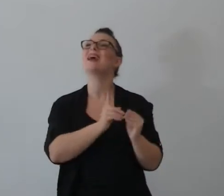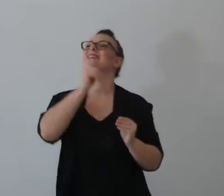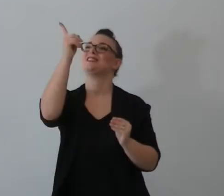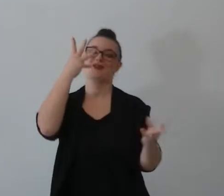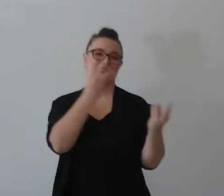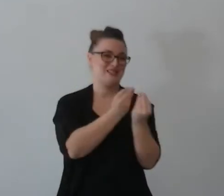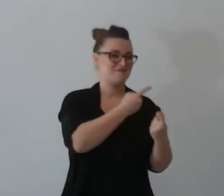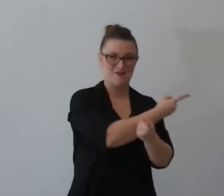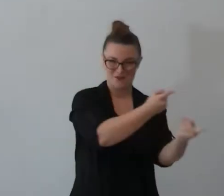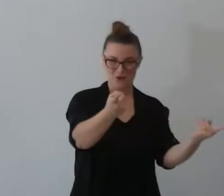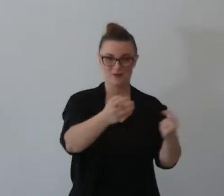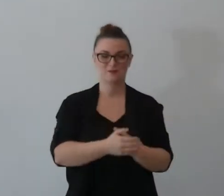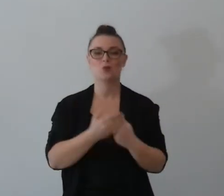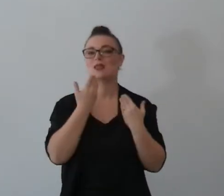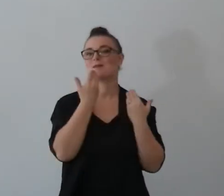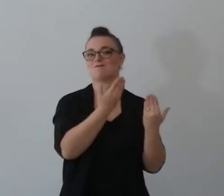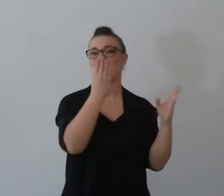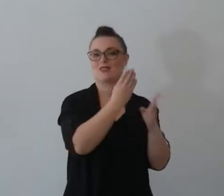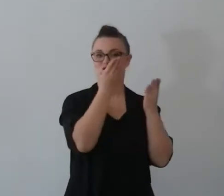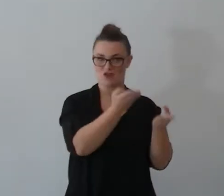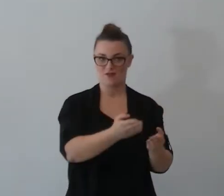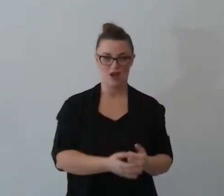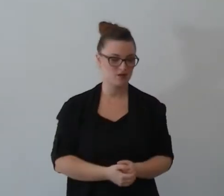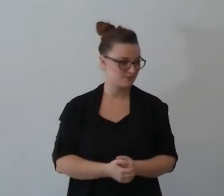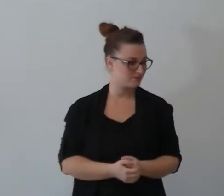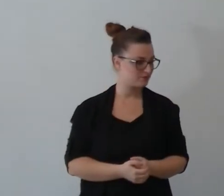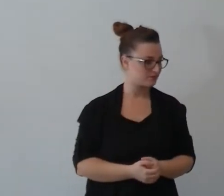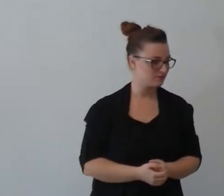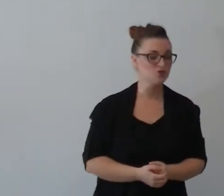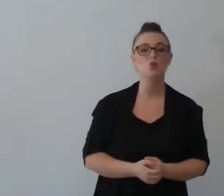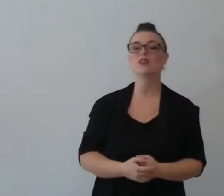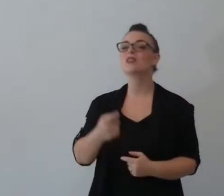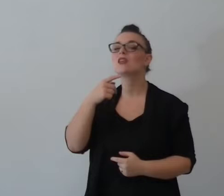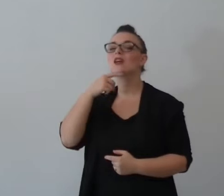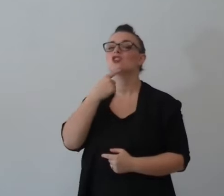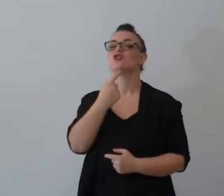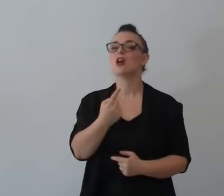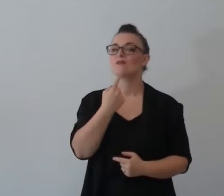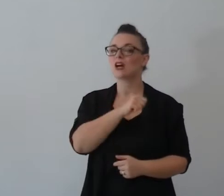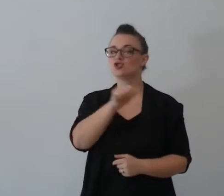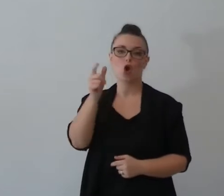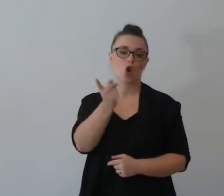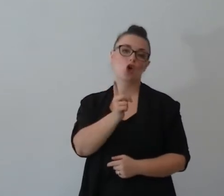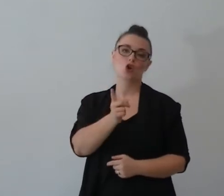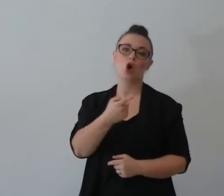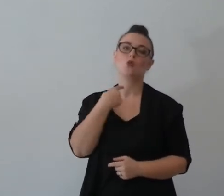ma non è che parlava soltanto ma spiegava la parola della di Dio la sua per fortuna